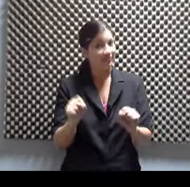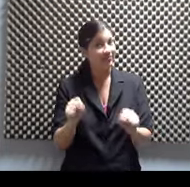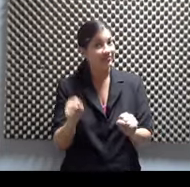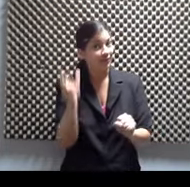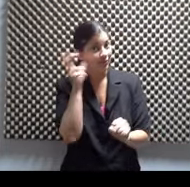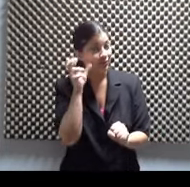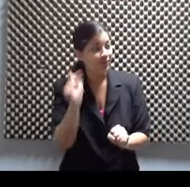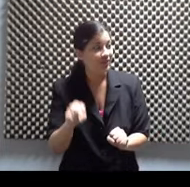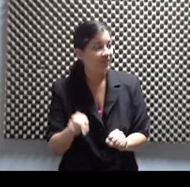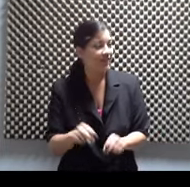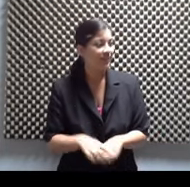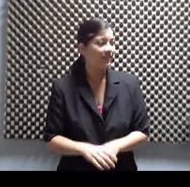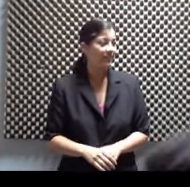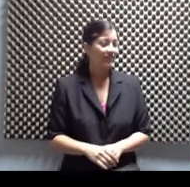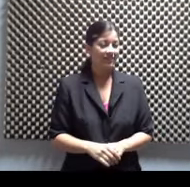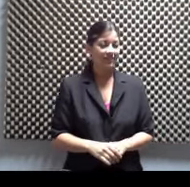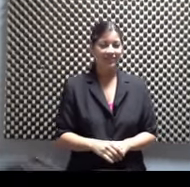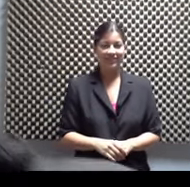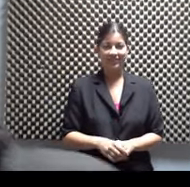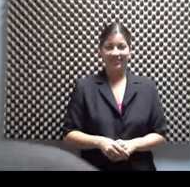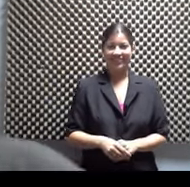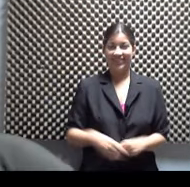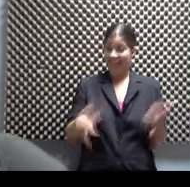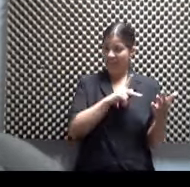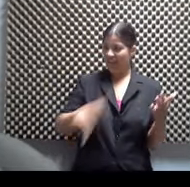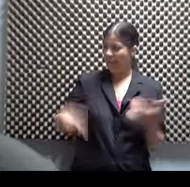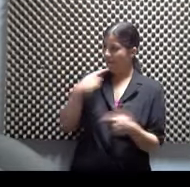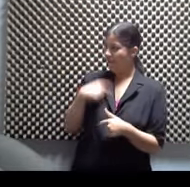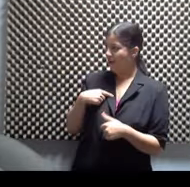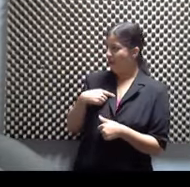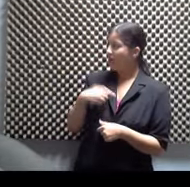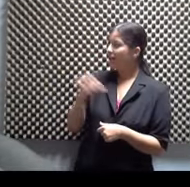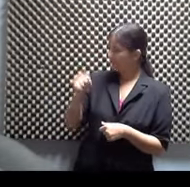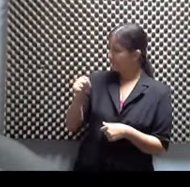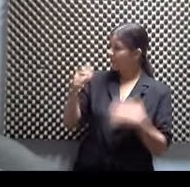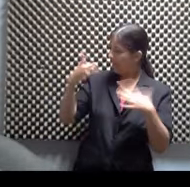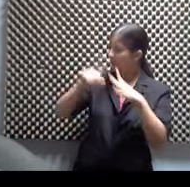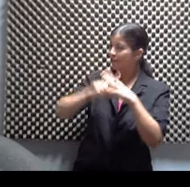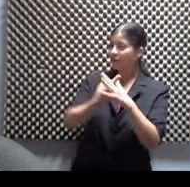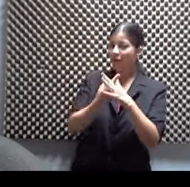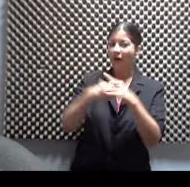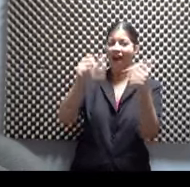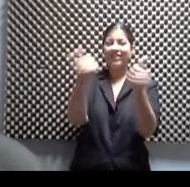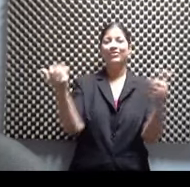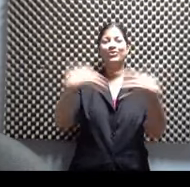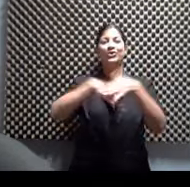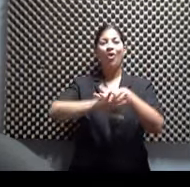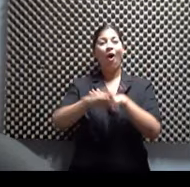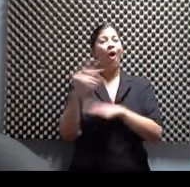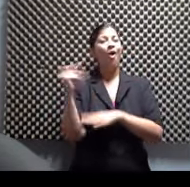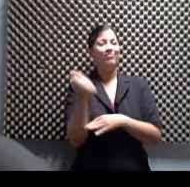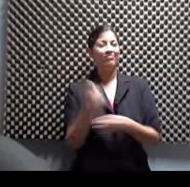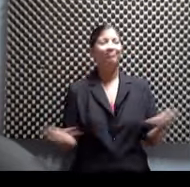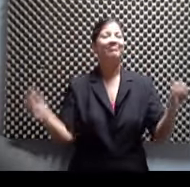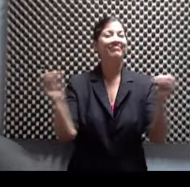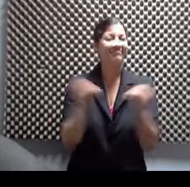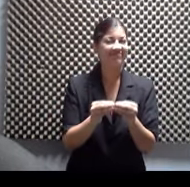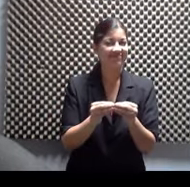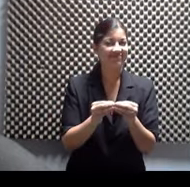Ya Reina dijo que hay pasta de cookie y ya empezamos Artefusión un martes más, martes 22